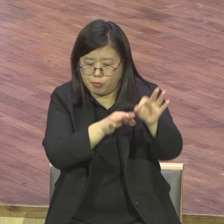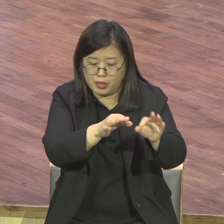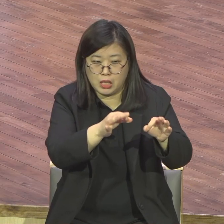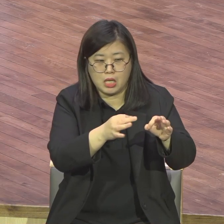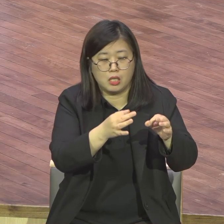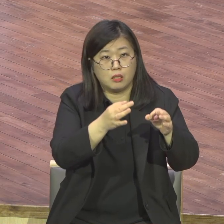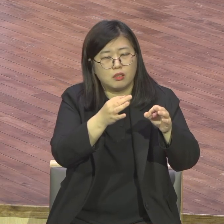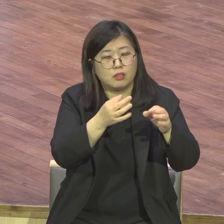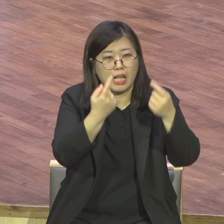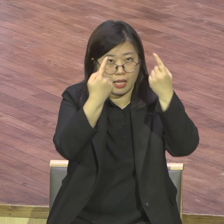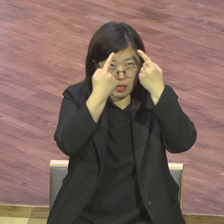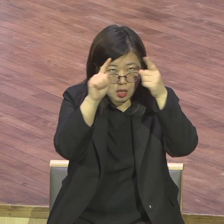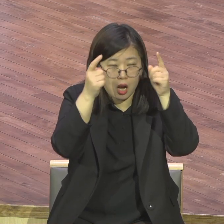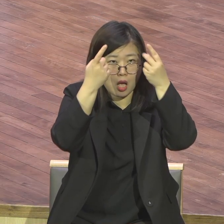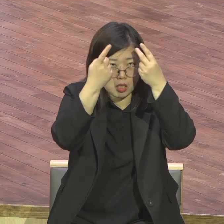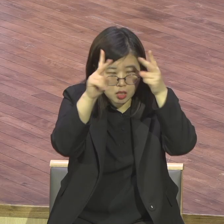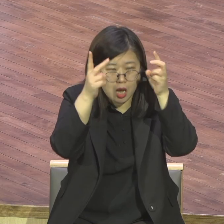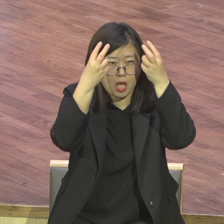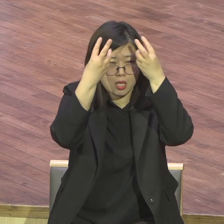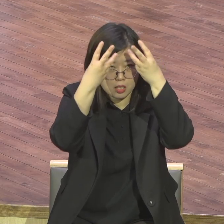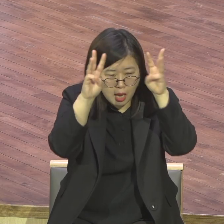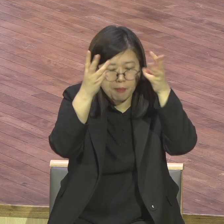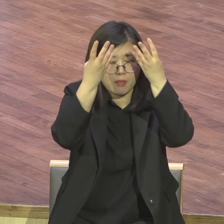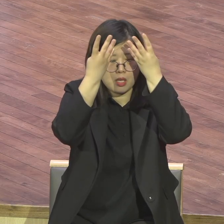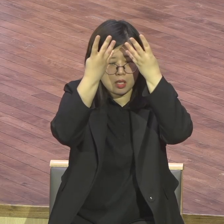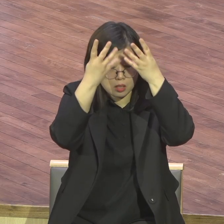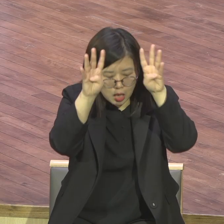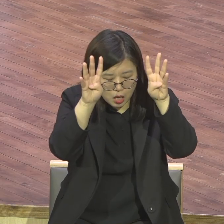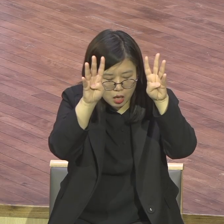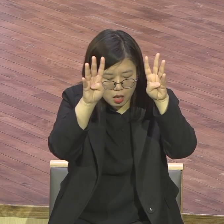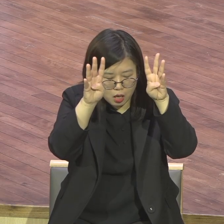합할 때 정직과로 1위 1위 1위 정일주